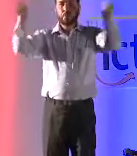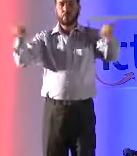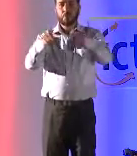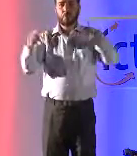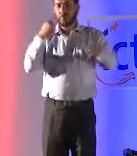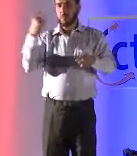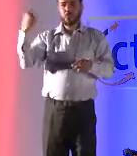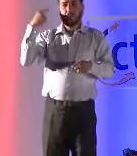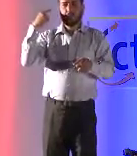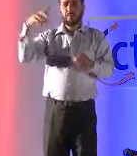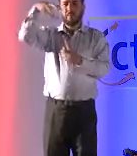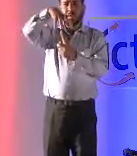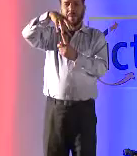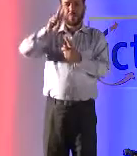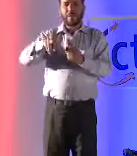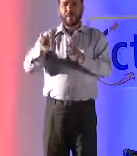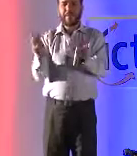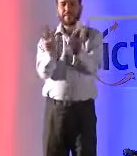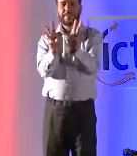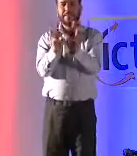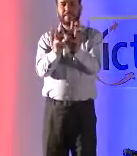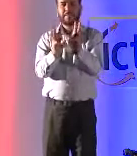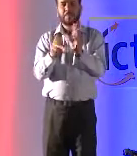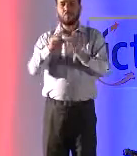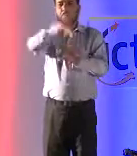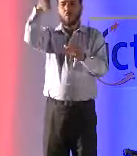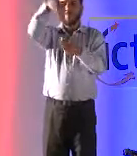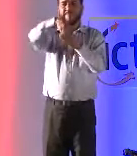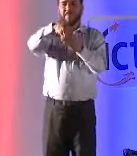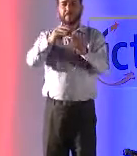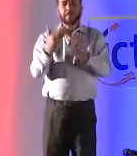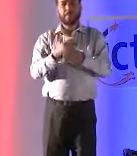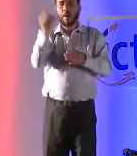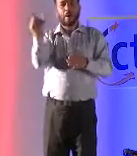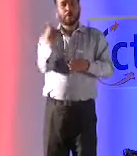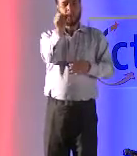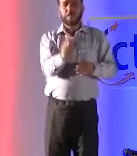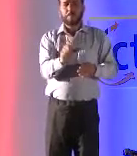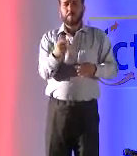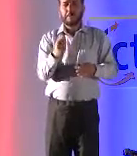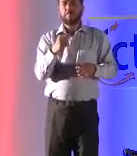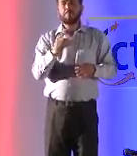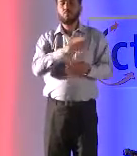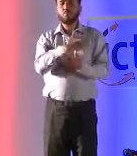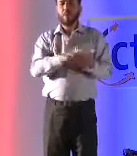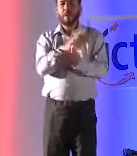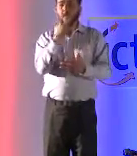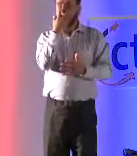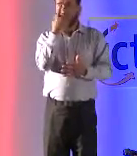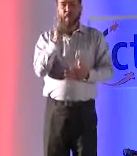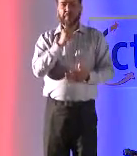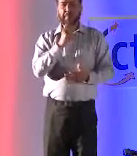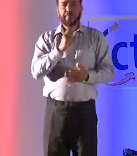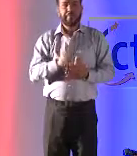على ما يسمى بالغيمة أو على الإنترنت لكي تكبر المحتويات لأشخاص الذين يعانون من ضعف بصر